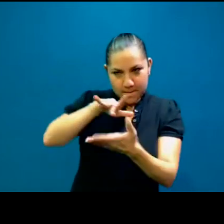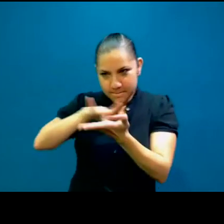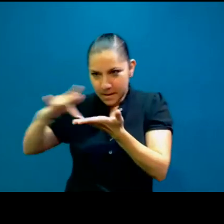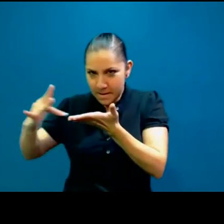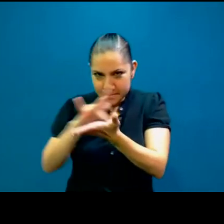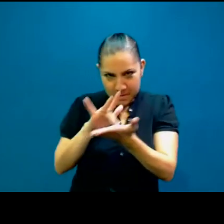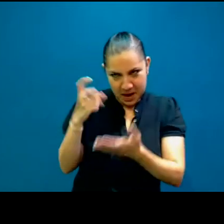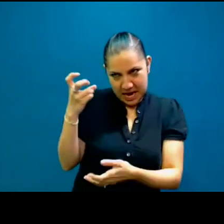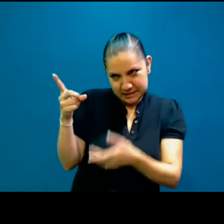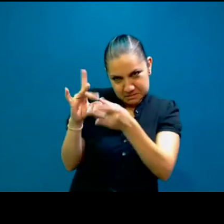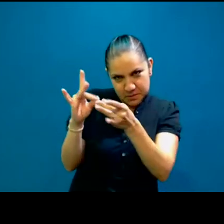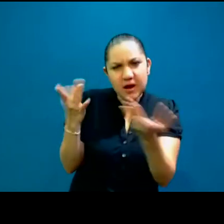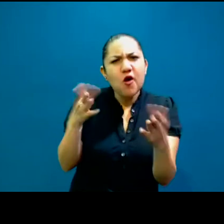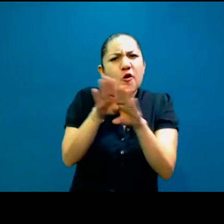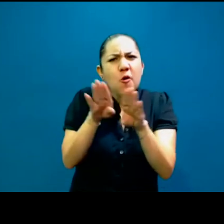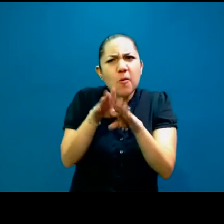cómo se logra eso? Cuéntanos.